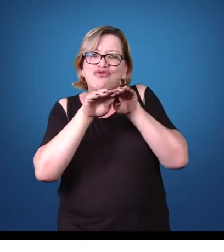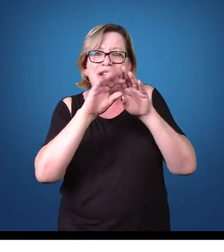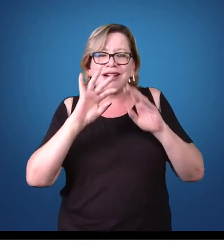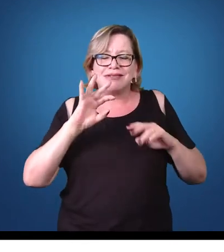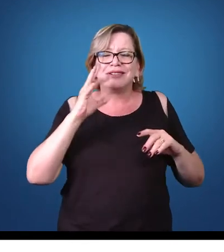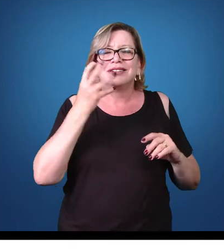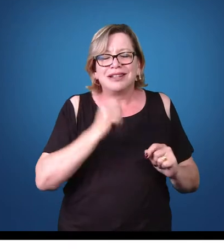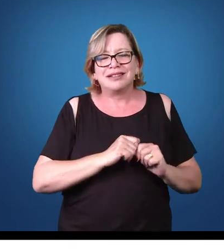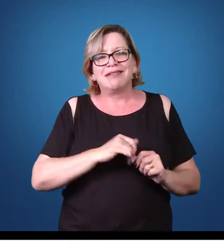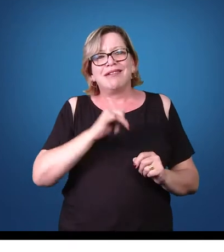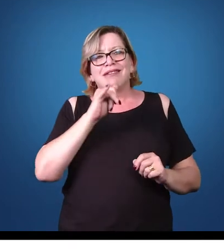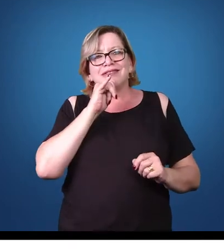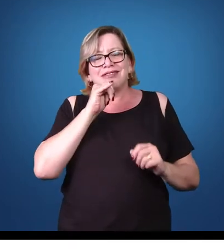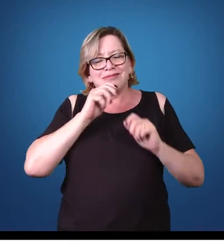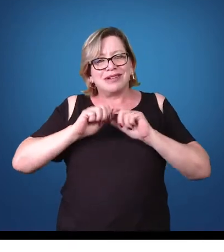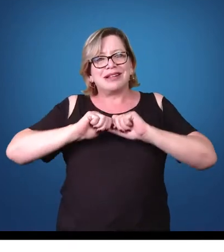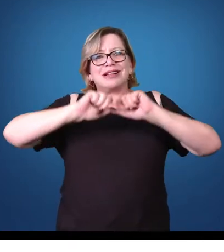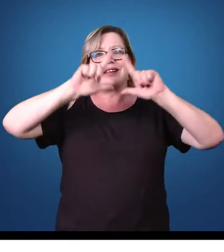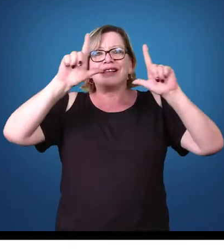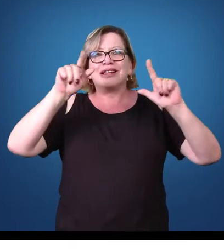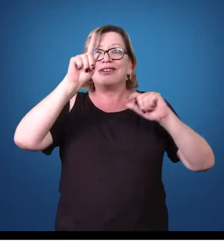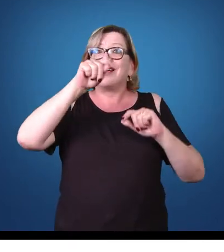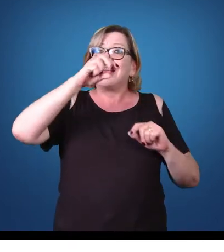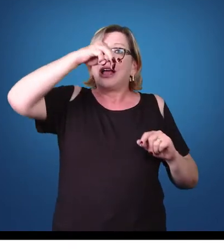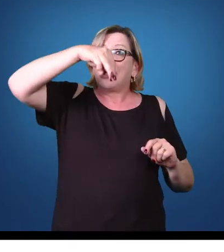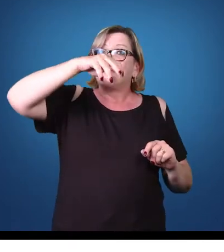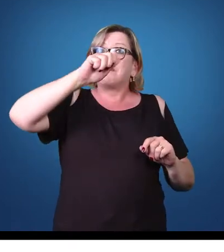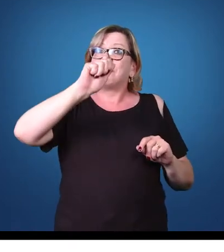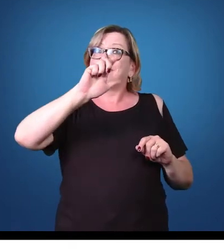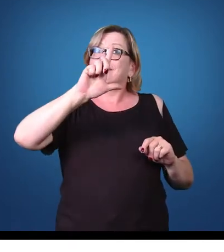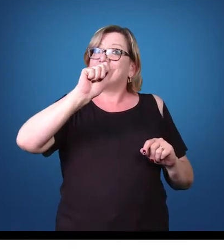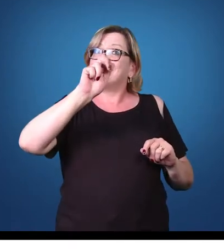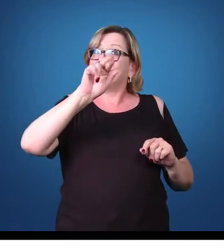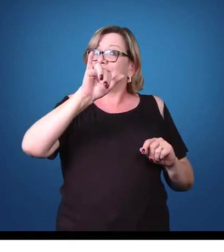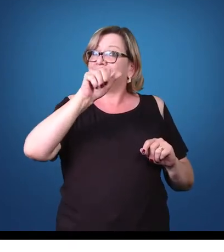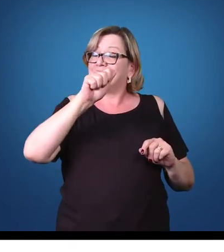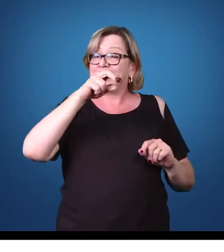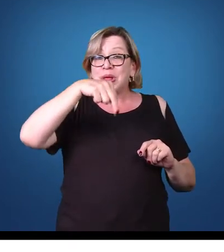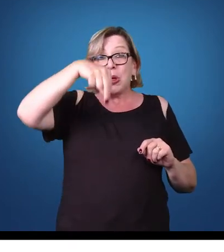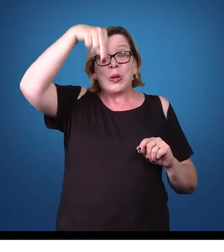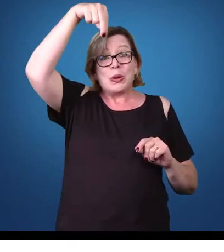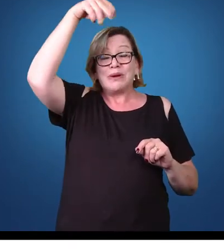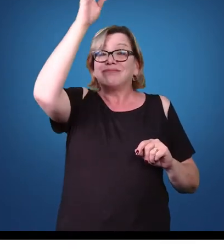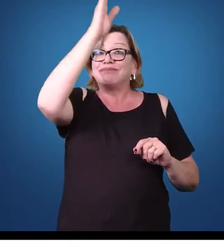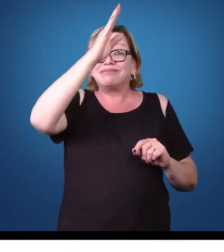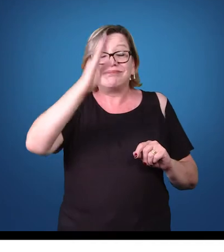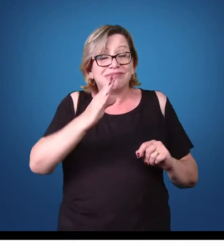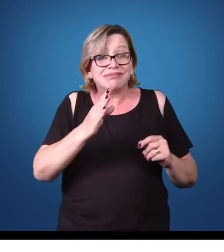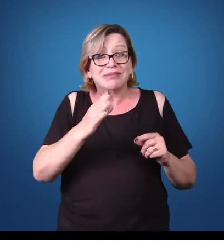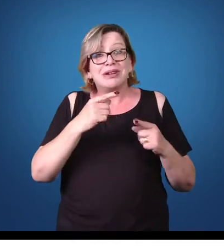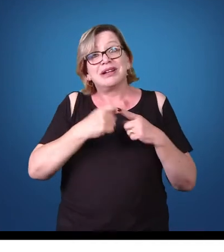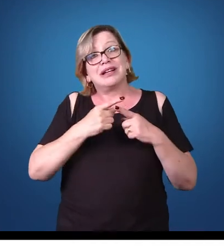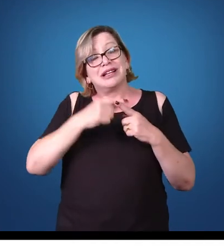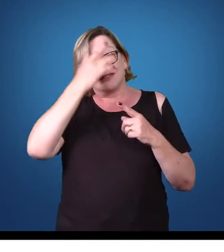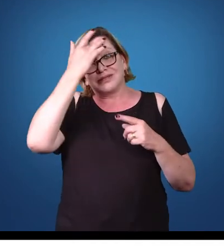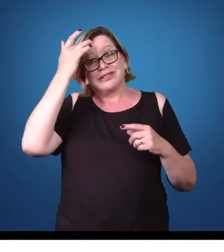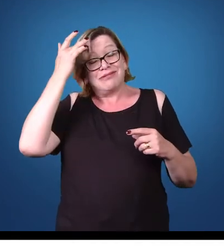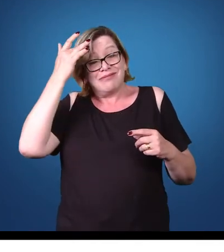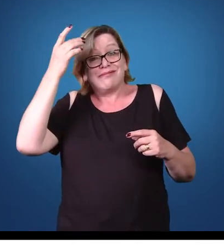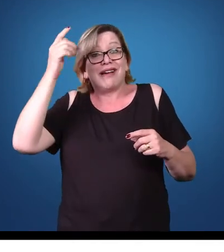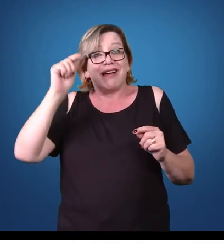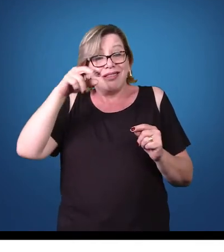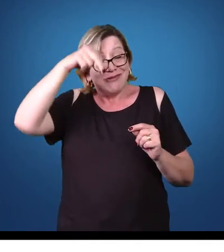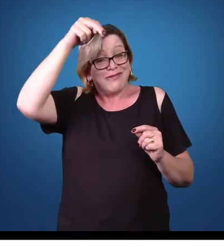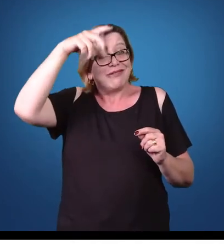exemplo típico de endemia é o caso da malária no norte do Brasil. Em algumas regiões as pessoas são portadoras